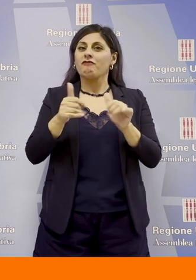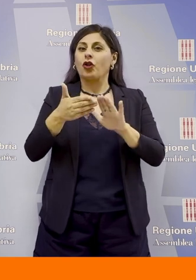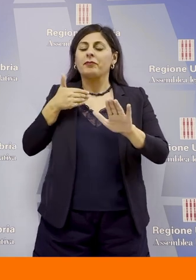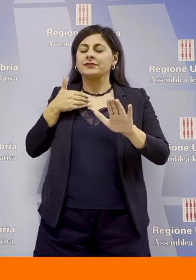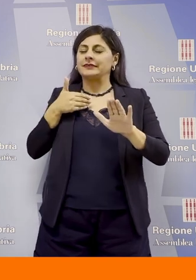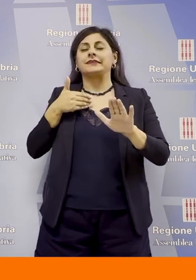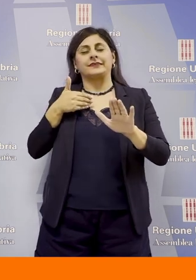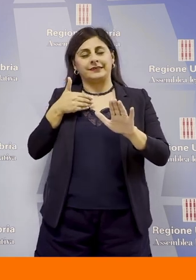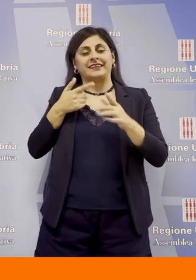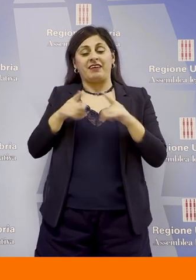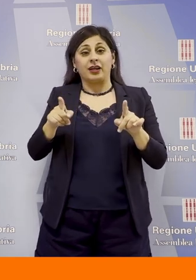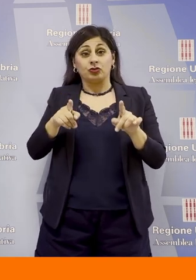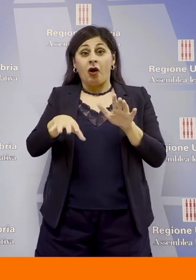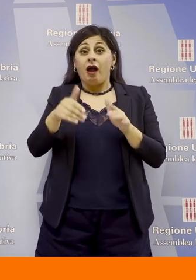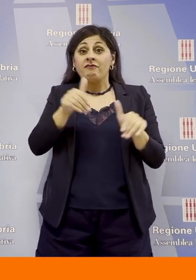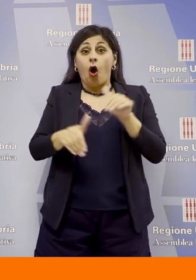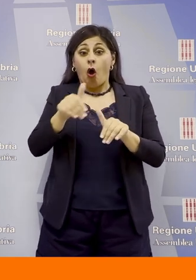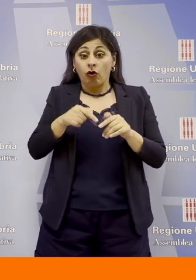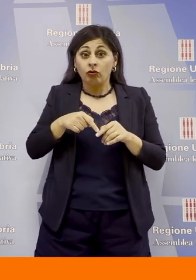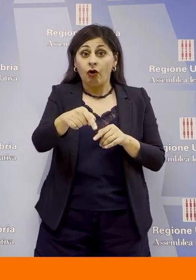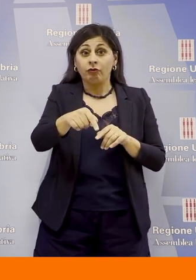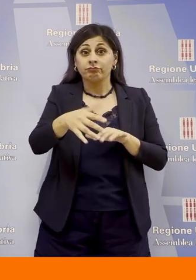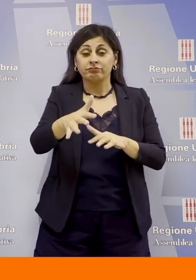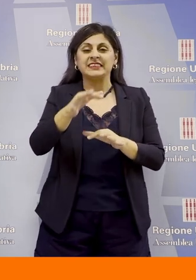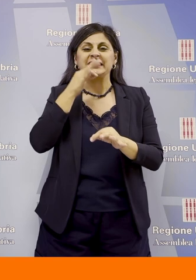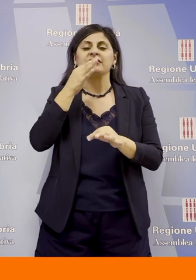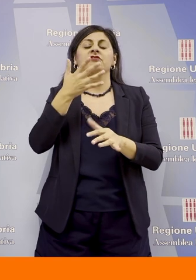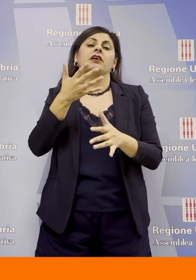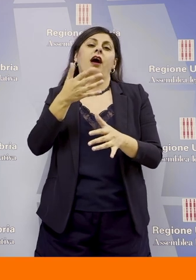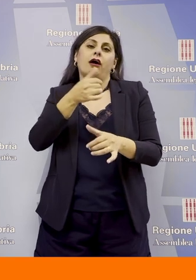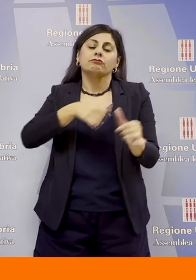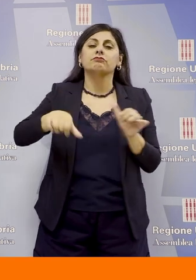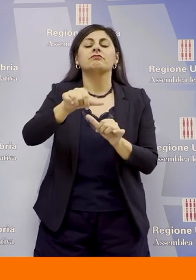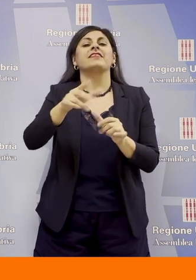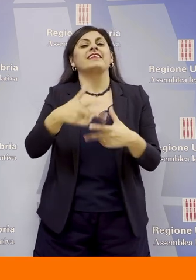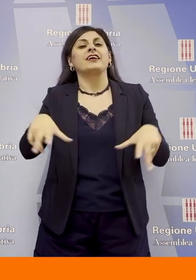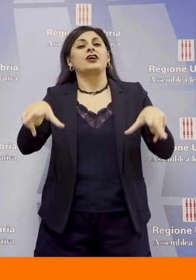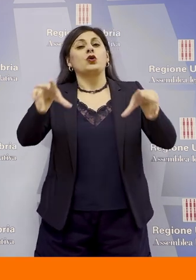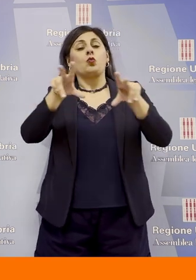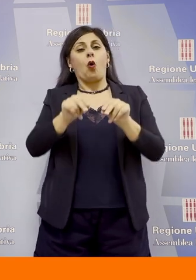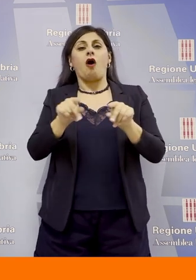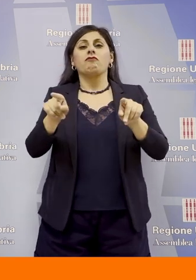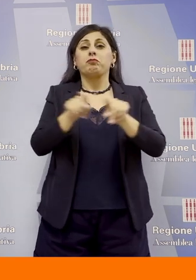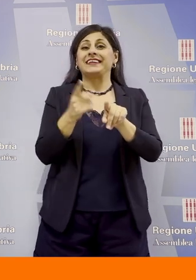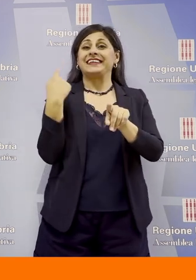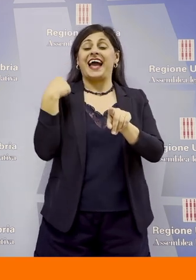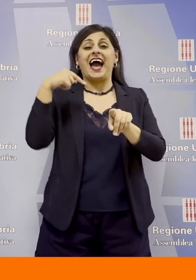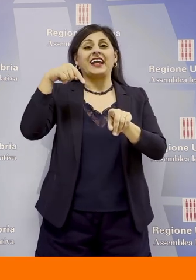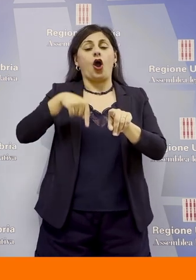di tempo che ci separa dalle elezioni e da un'altra edizione del rito laico che abbiamo celebrato nelle giornate di ieri e oggi è